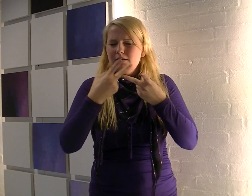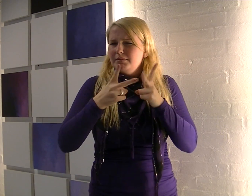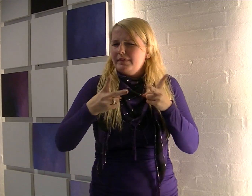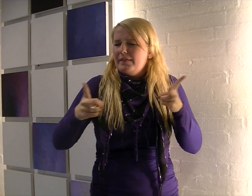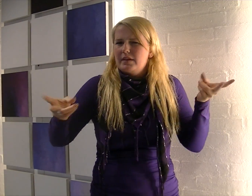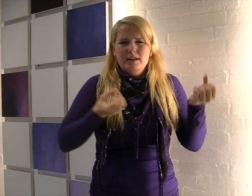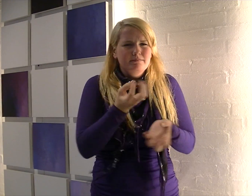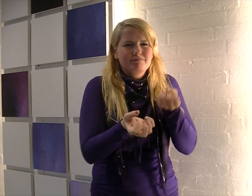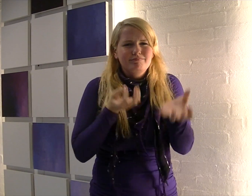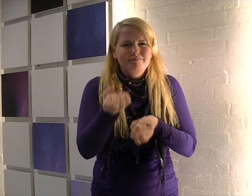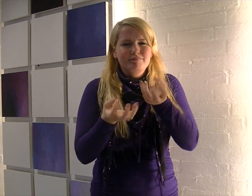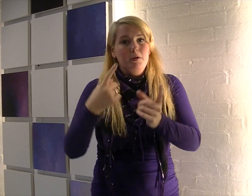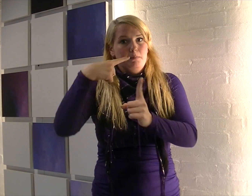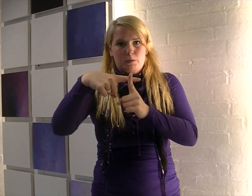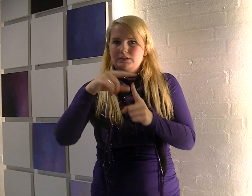Og den der, skulle med lige meget ting.